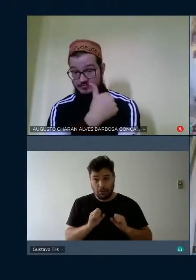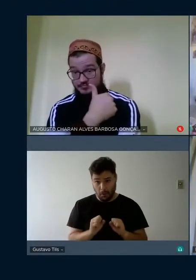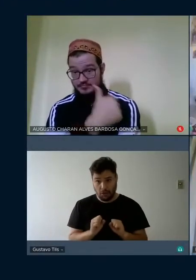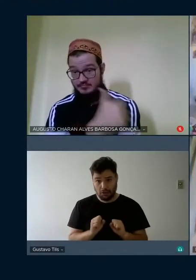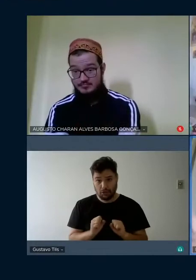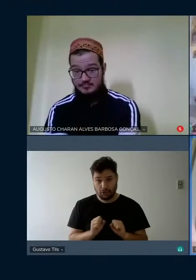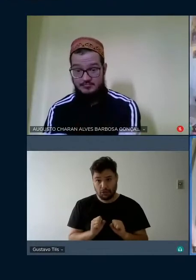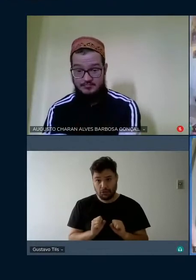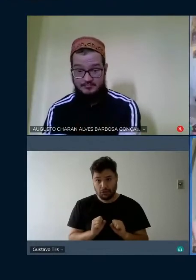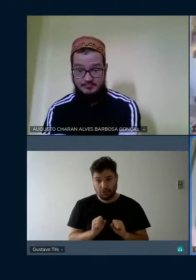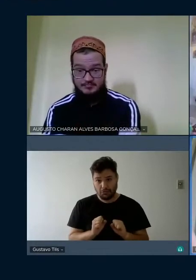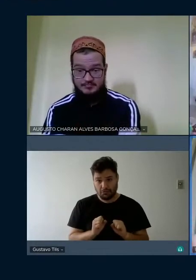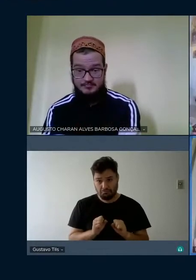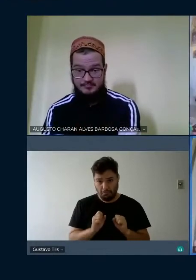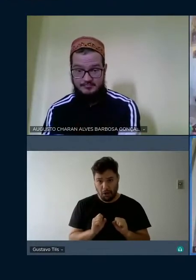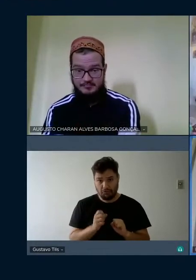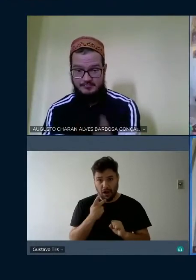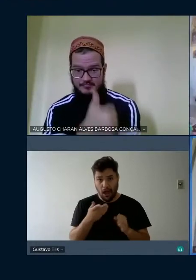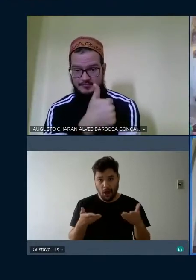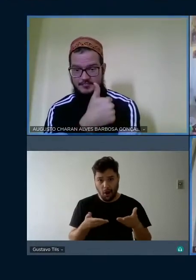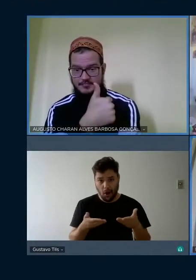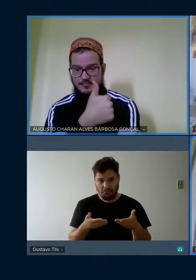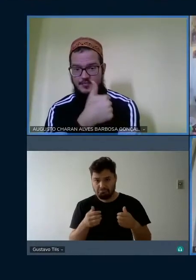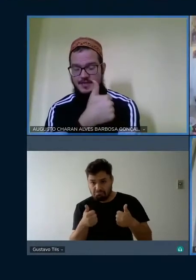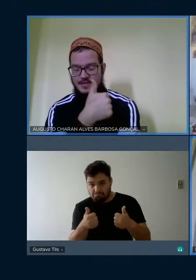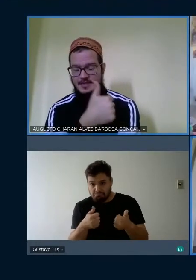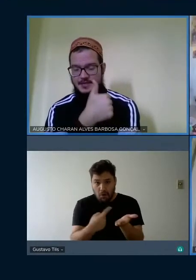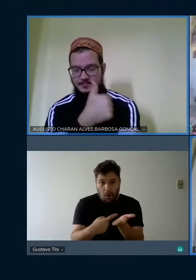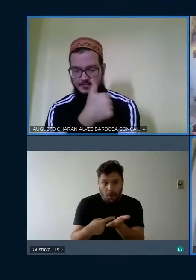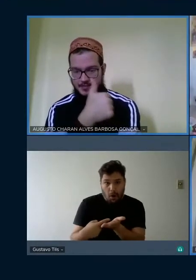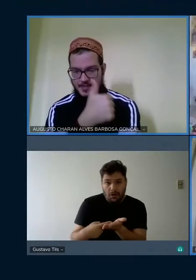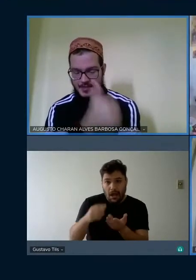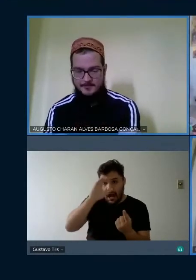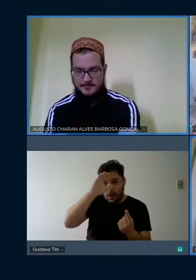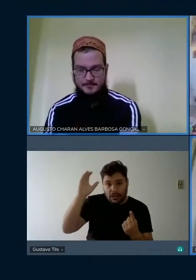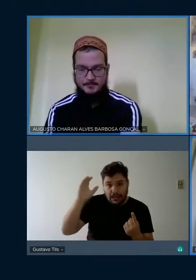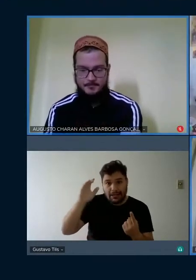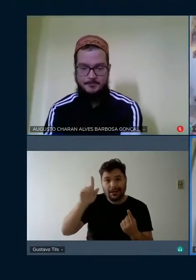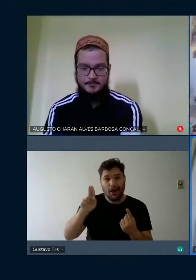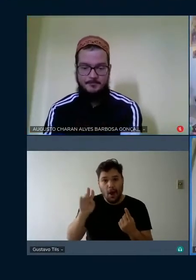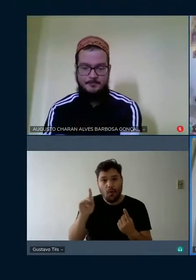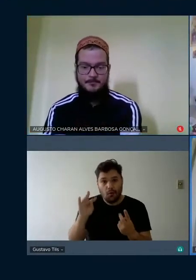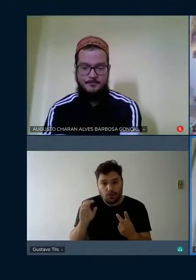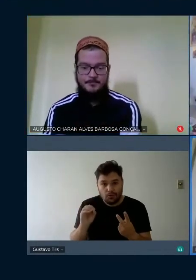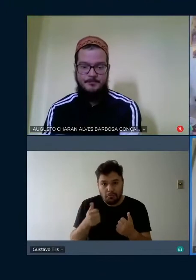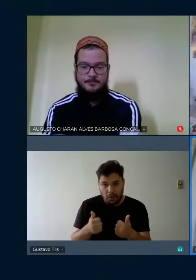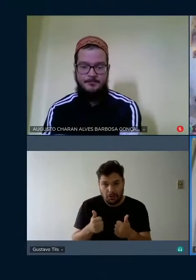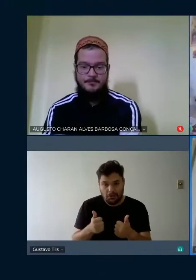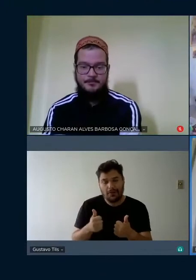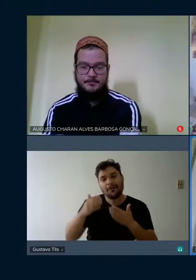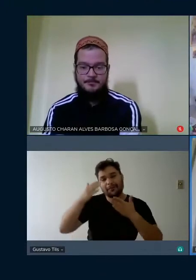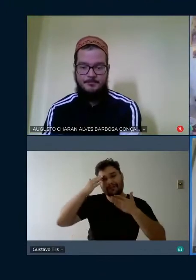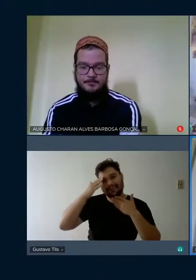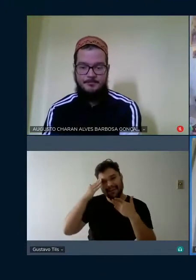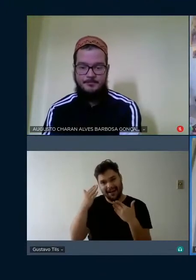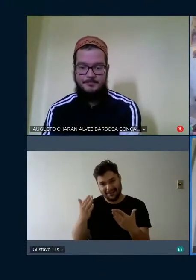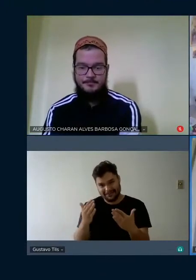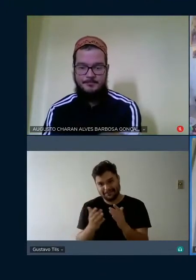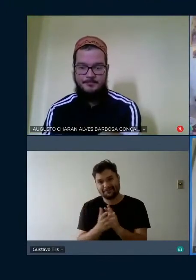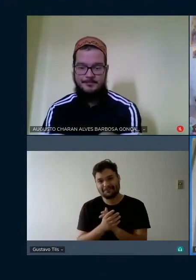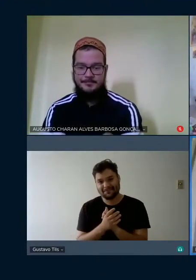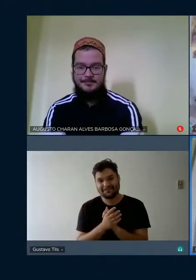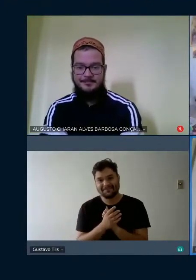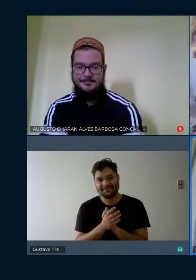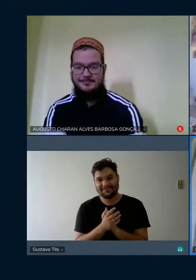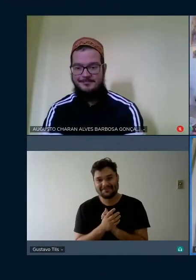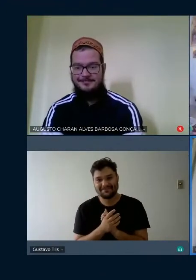Fátima tudo bem Carolina Guto e Fátima tudo bem ok gratidão imensa adorei a toquinha Carol